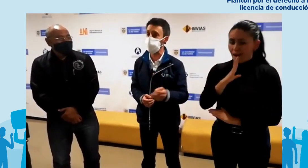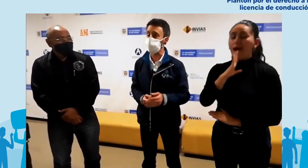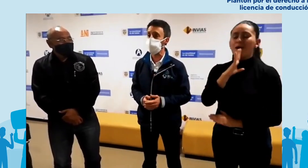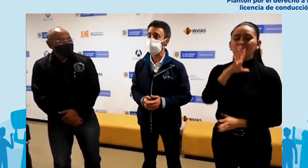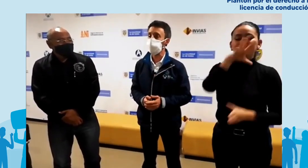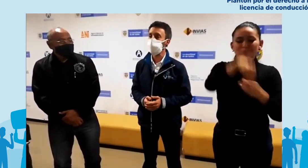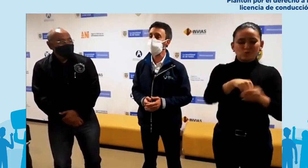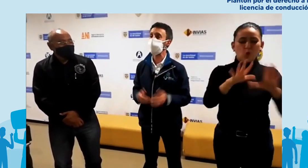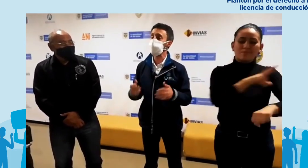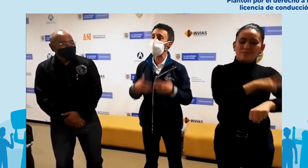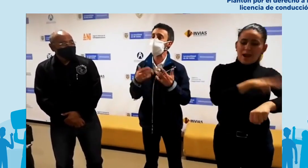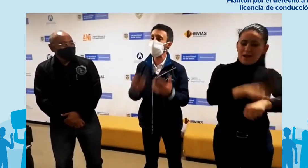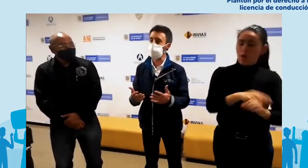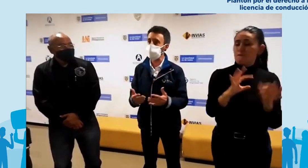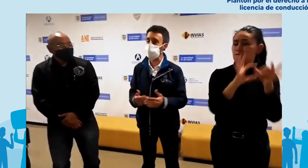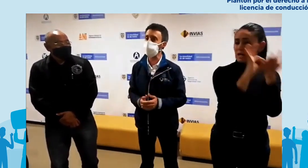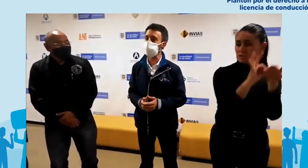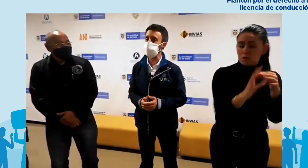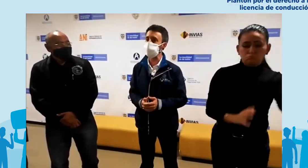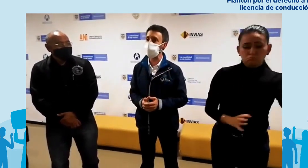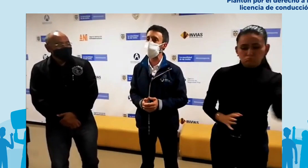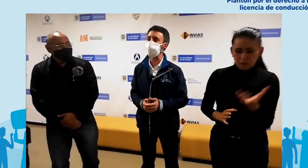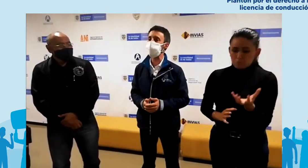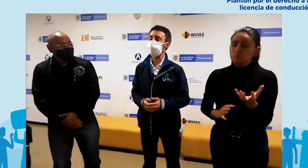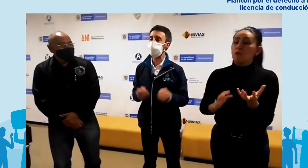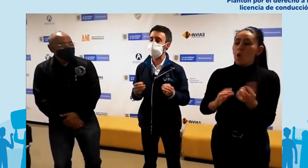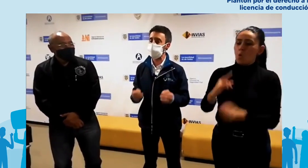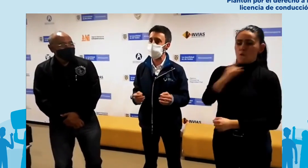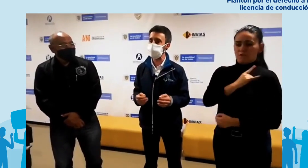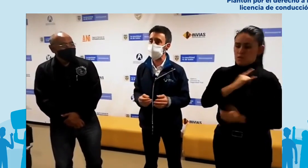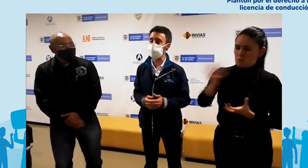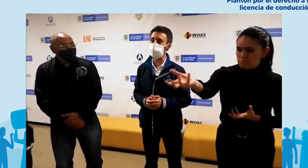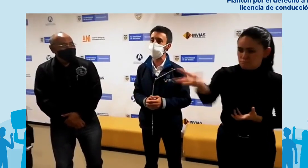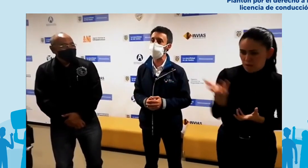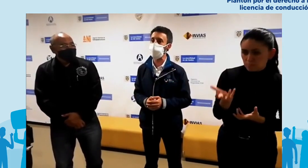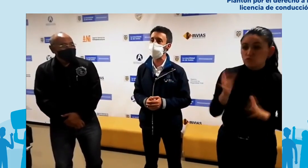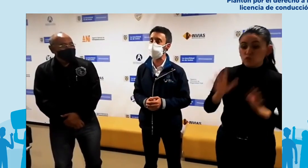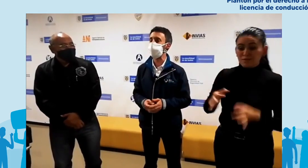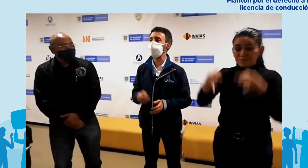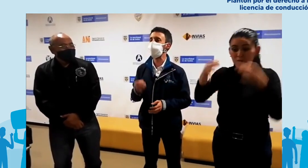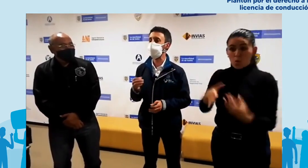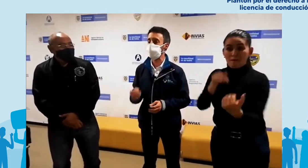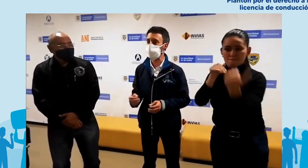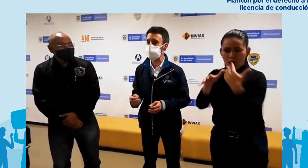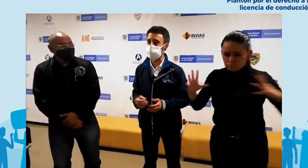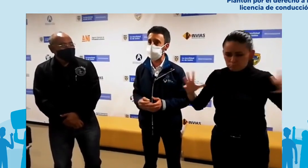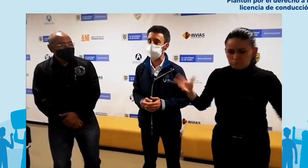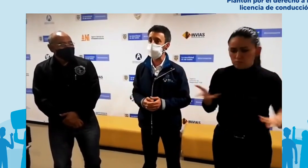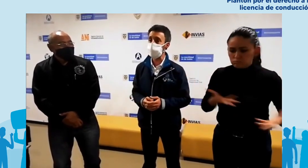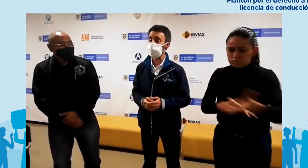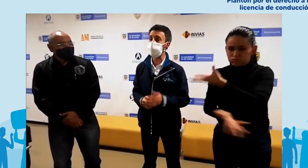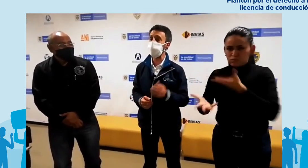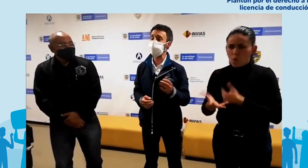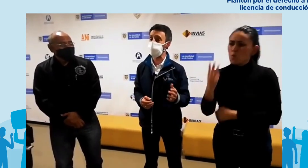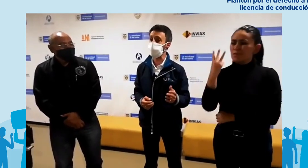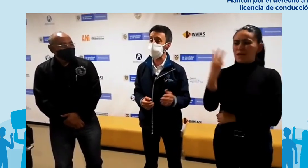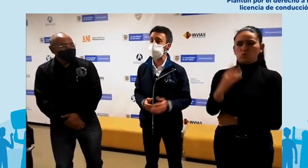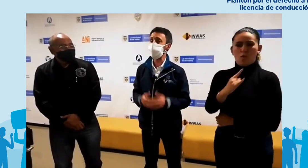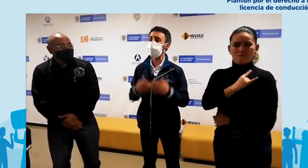y que se puedan articular con las universidades que la Agencia Nacional de Seguridad Vial tiene contratada para desarrollar las